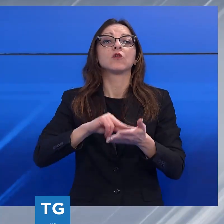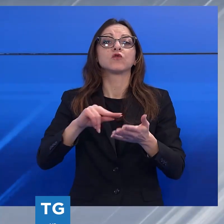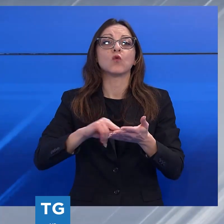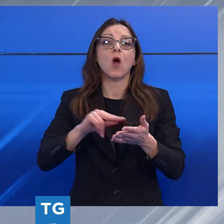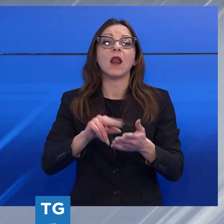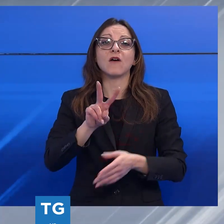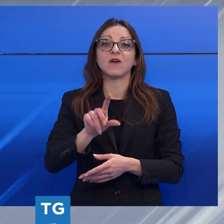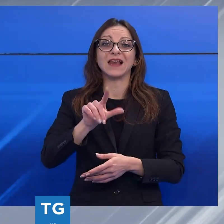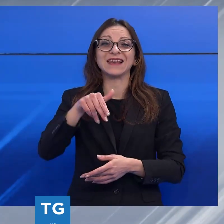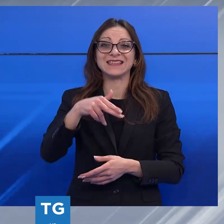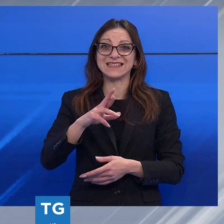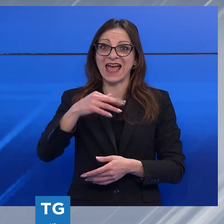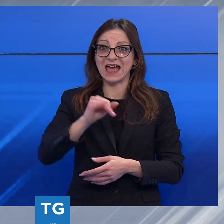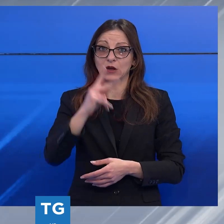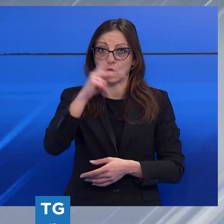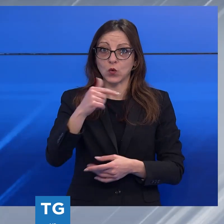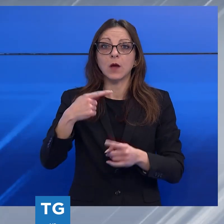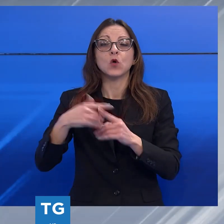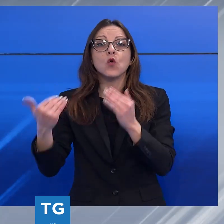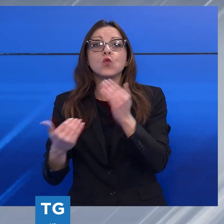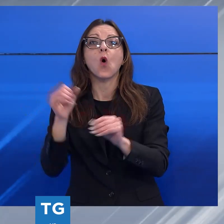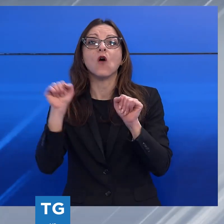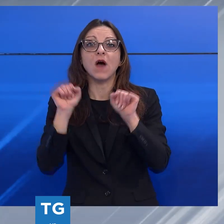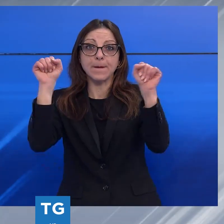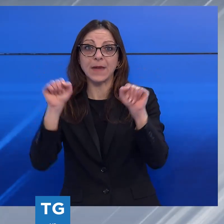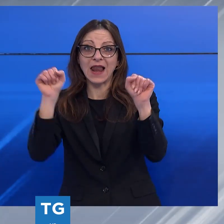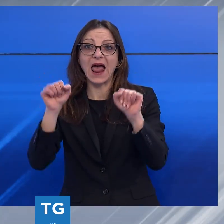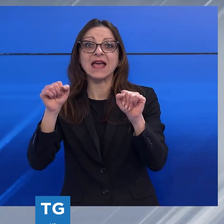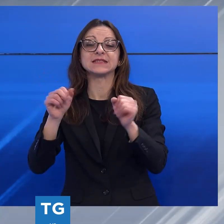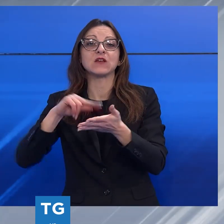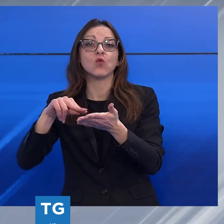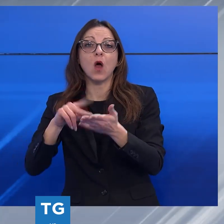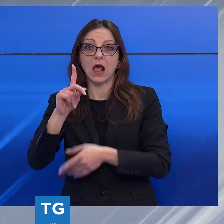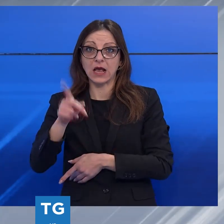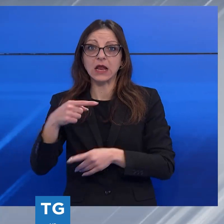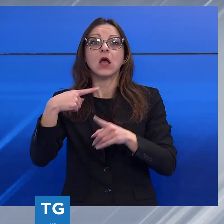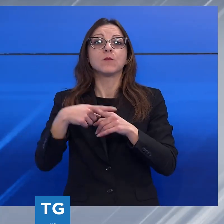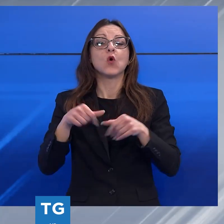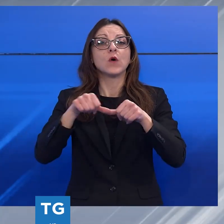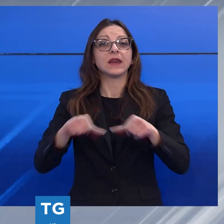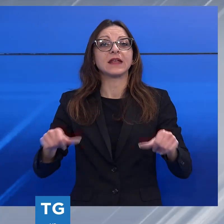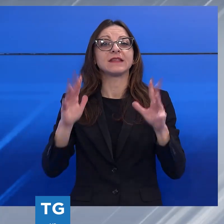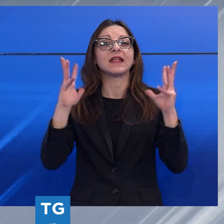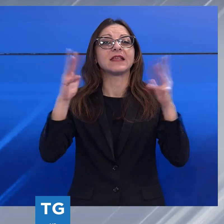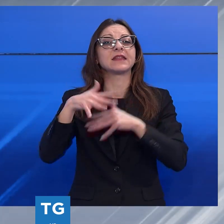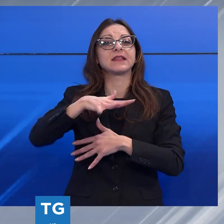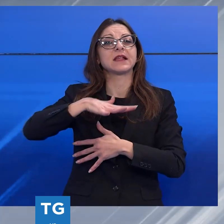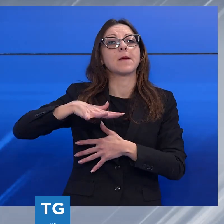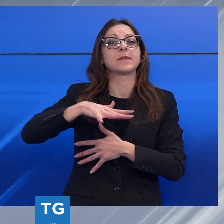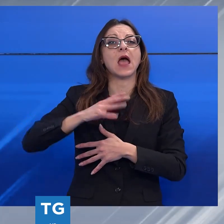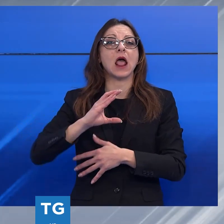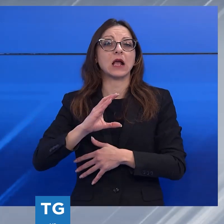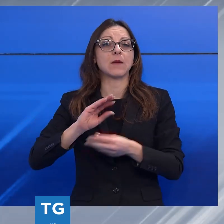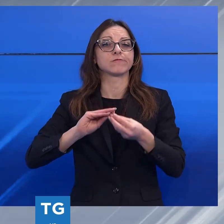Lucca, la realizzazione di una nuova palestra nel plesso scolastico di Gallicano e della residenza artistica per la piana a Capannori.